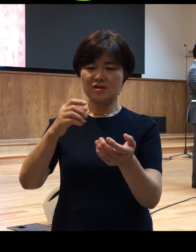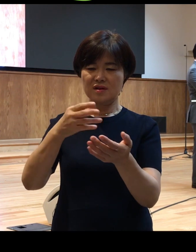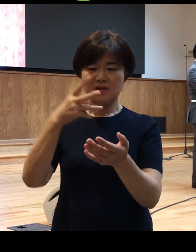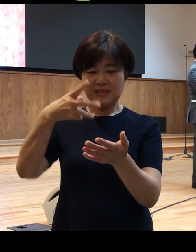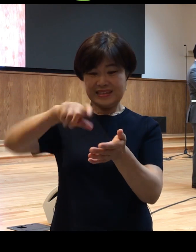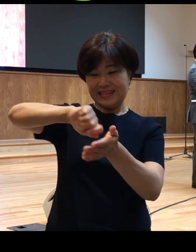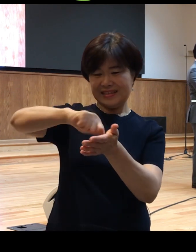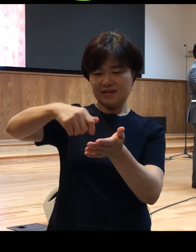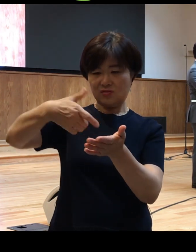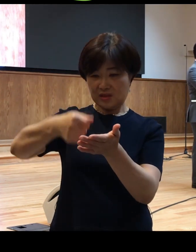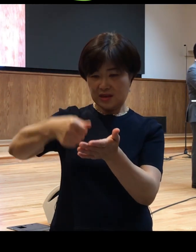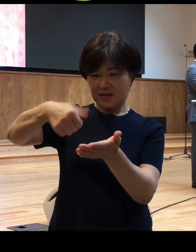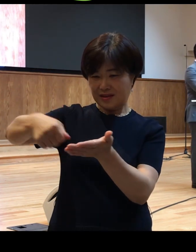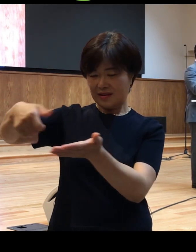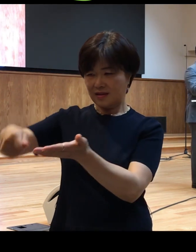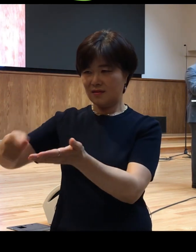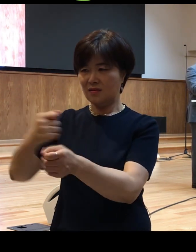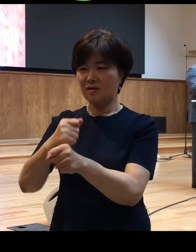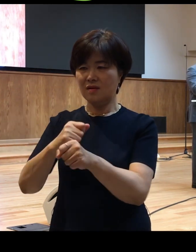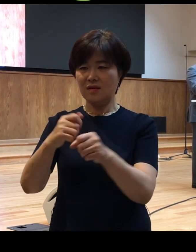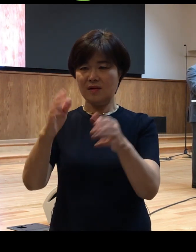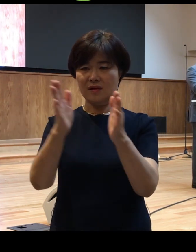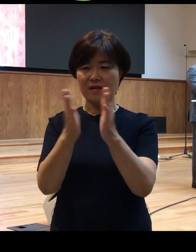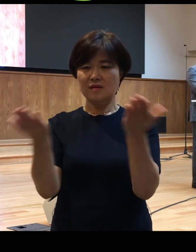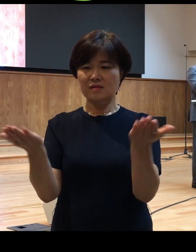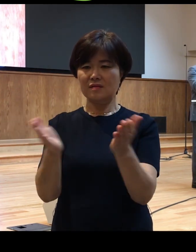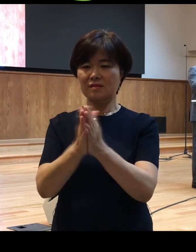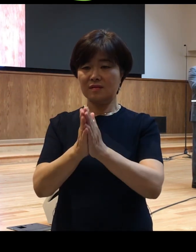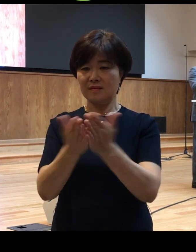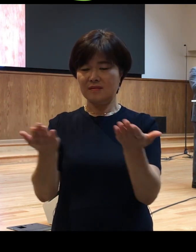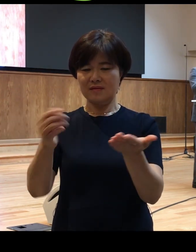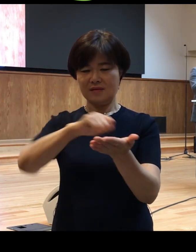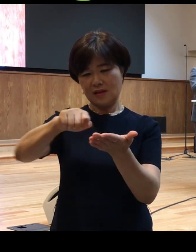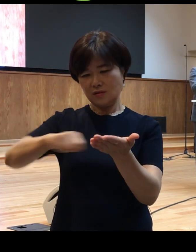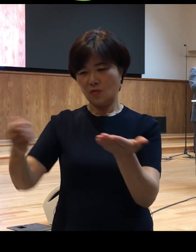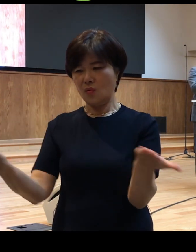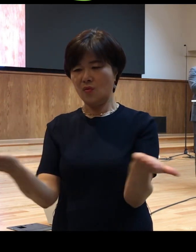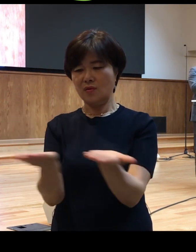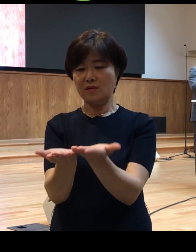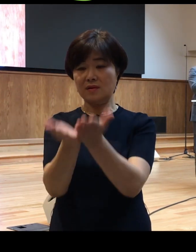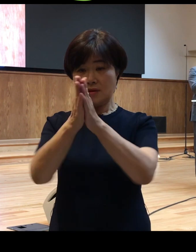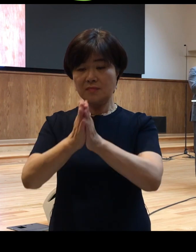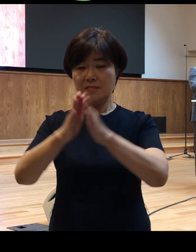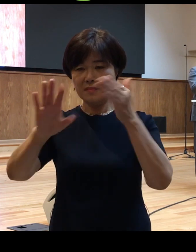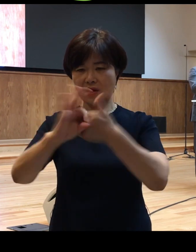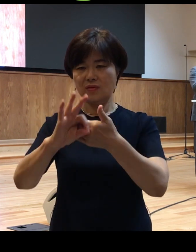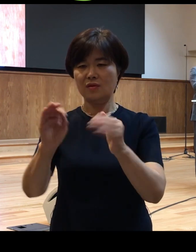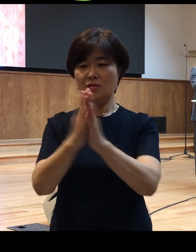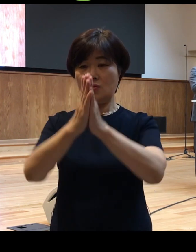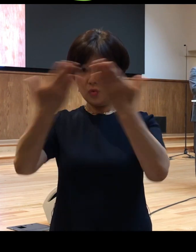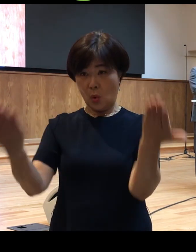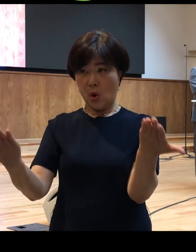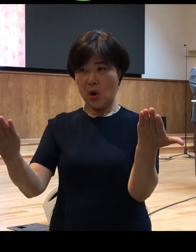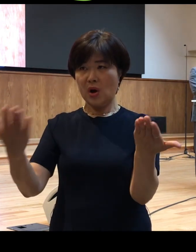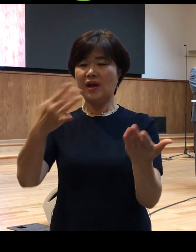반으로 접었다 펴면 양면이 똑같은 모습으로 나오게 되죠 이걸 데칼코마니라고 이야기하는데